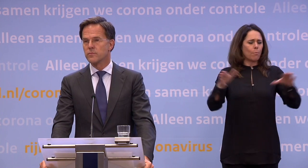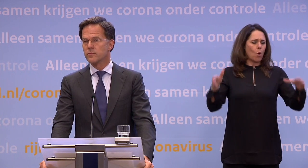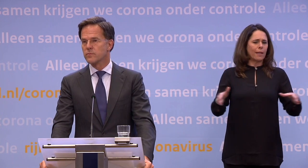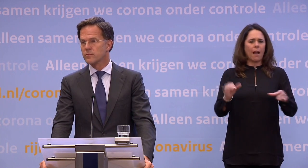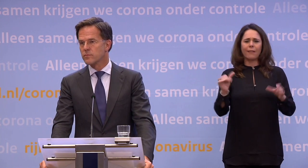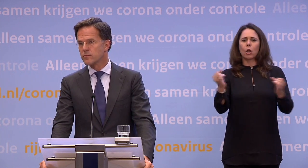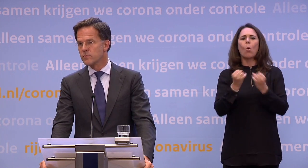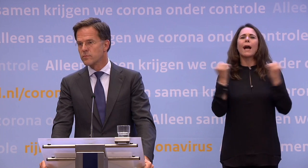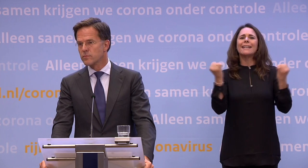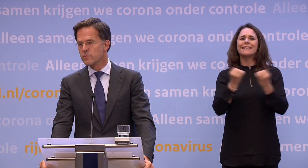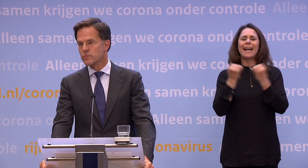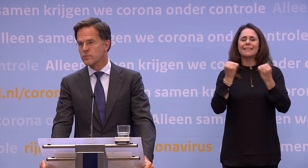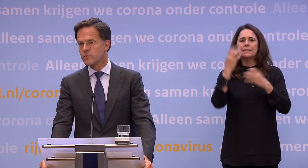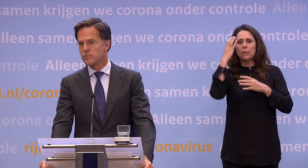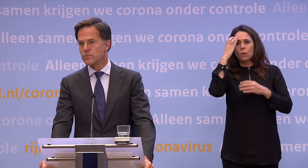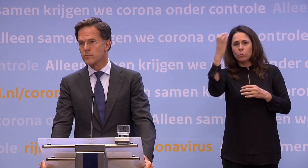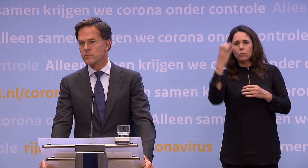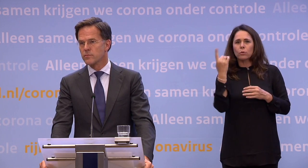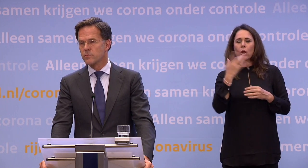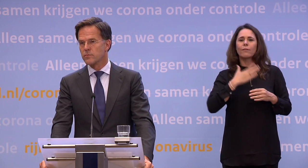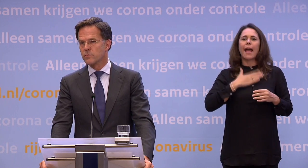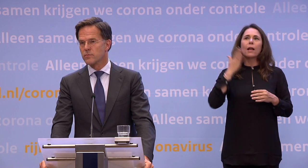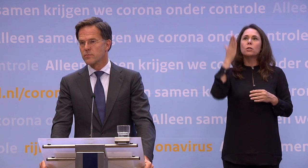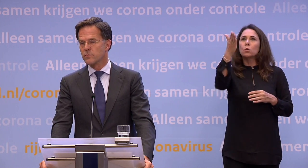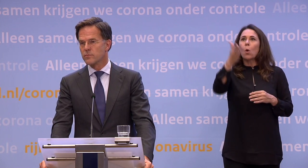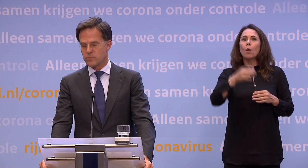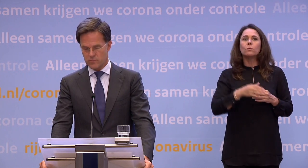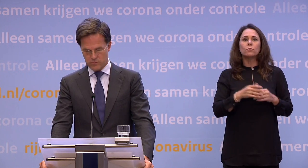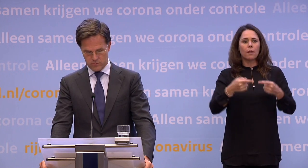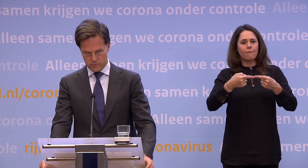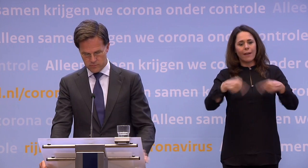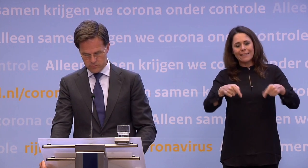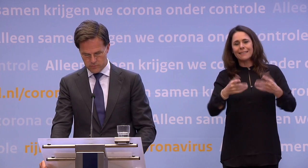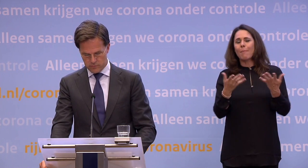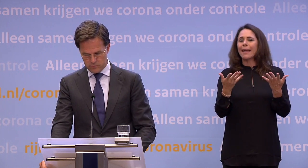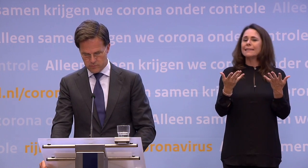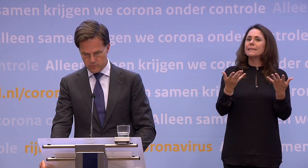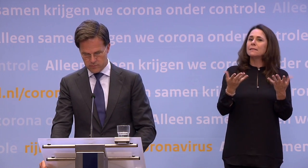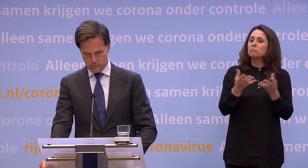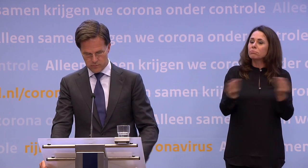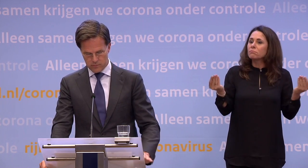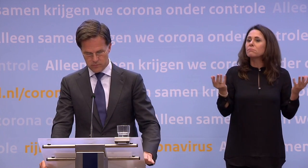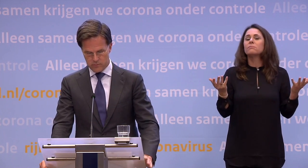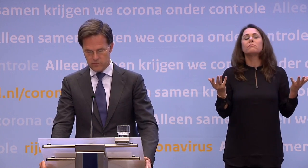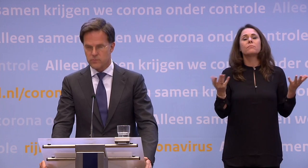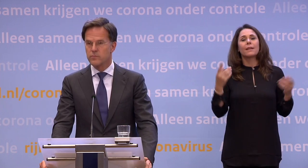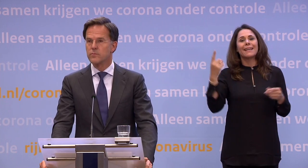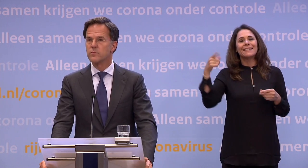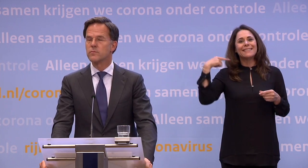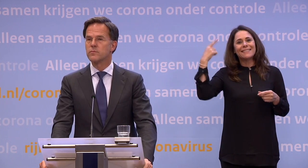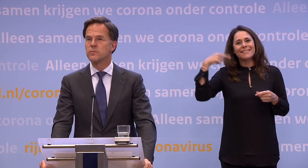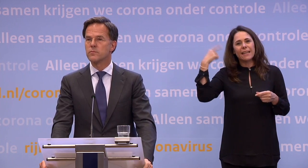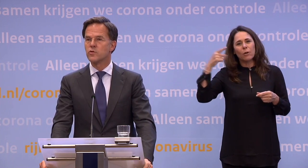dat soort organisaties... ...grote zorgen zijn over hun eigen toekomst. Faillissementen dreigen daar en masse. In Tilburg, in de